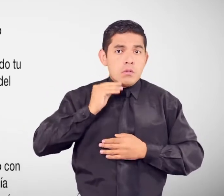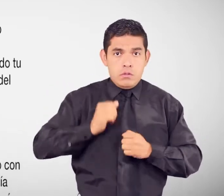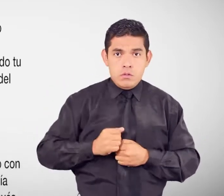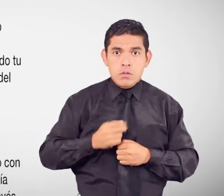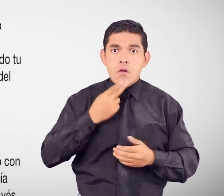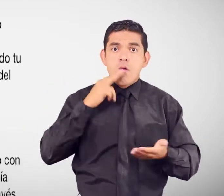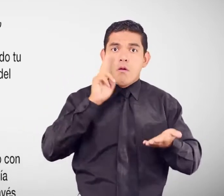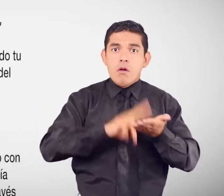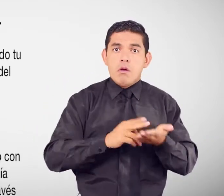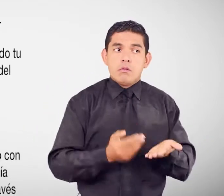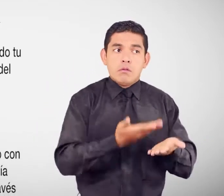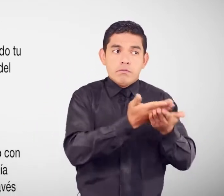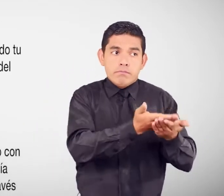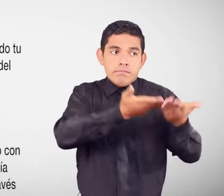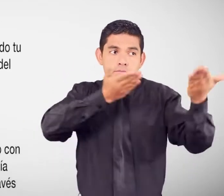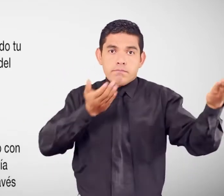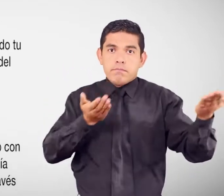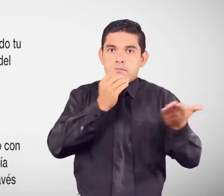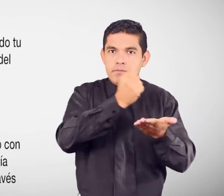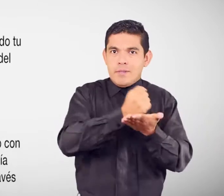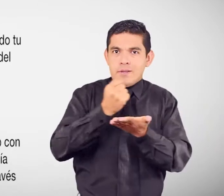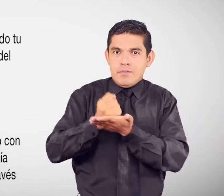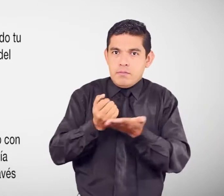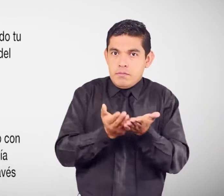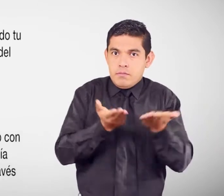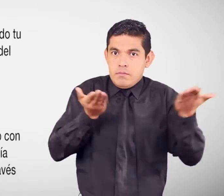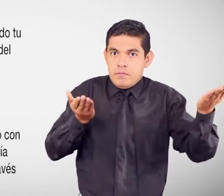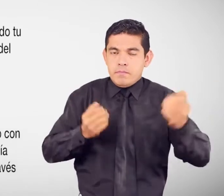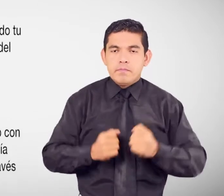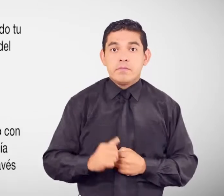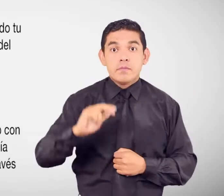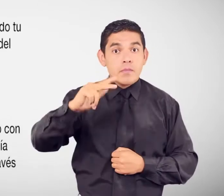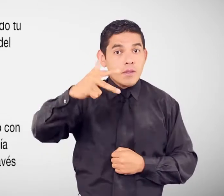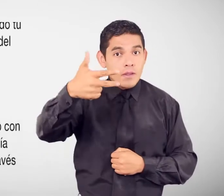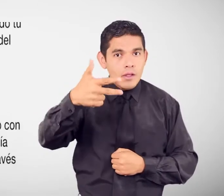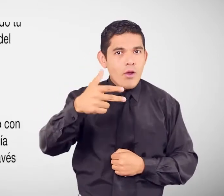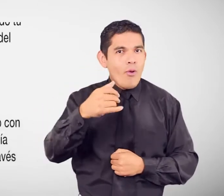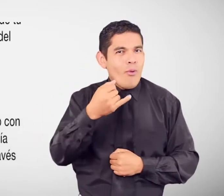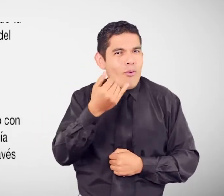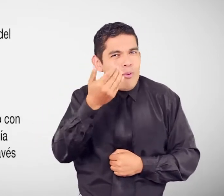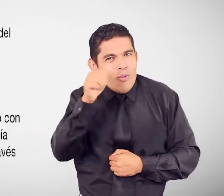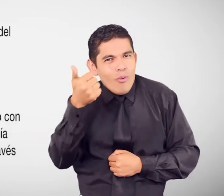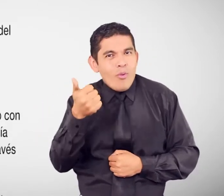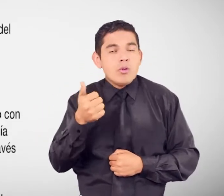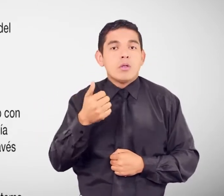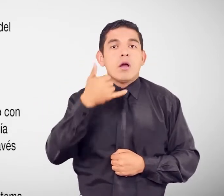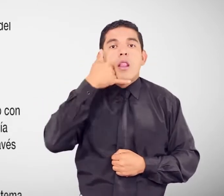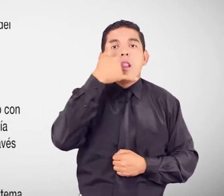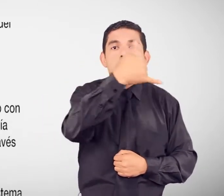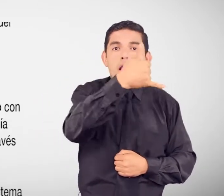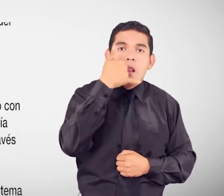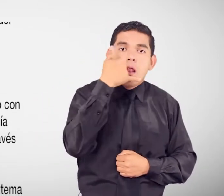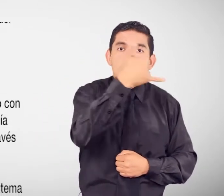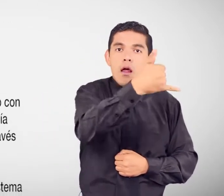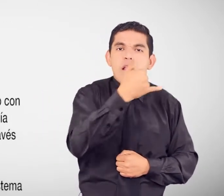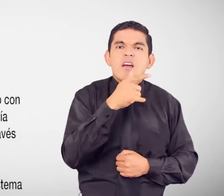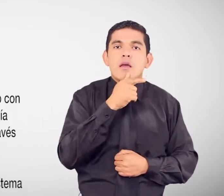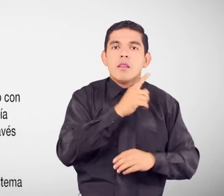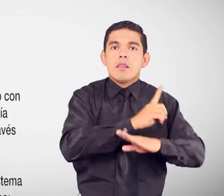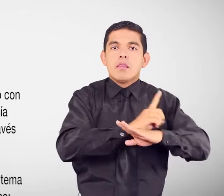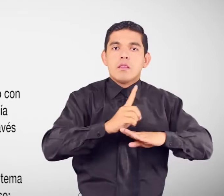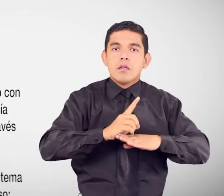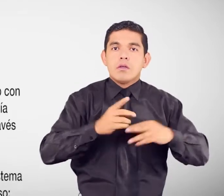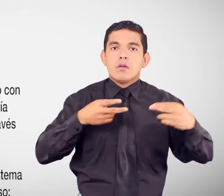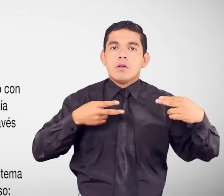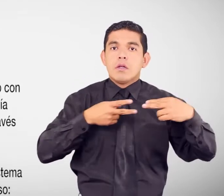en las oficinas del Ministerio de Justicia. 3. Otra alternativa es comunicarse telefónicamente con la Dirección de